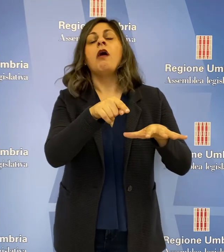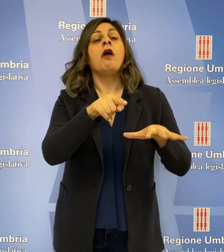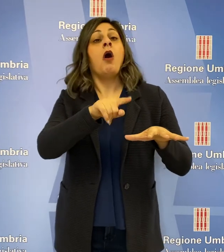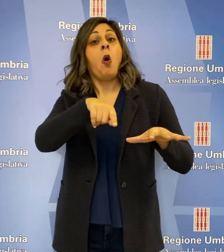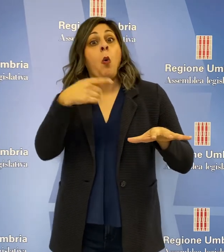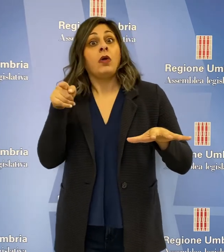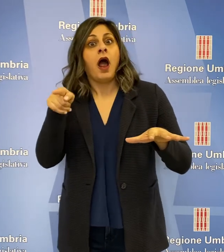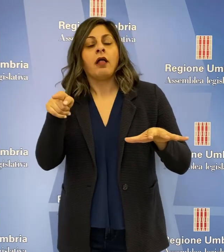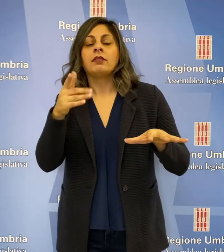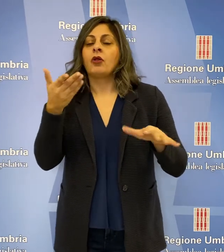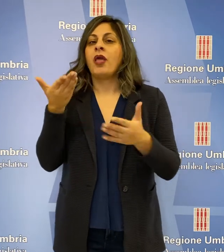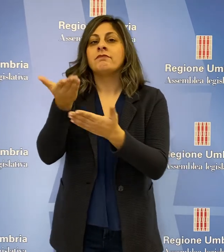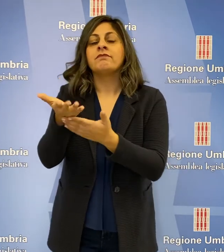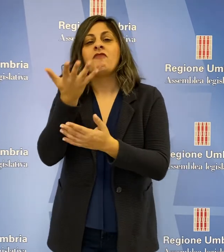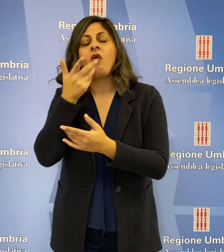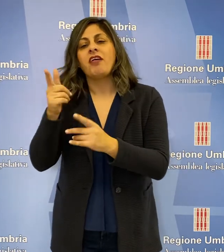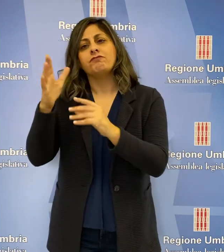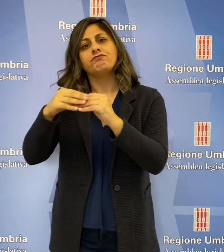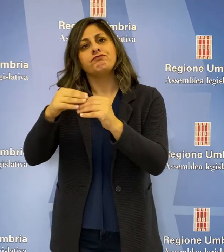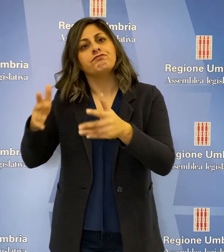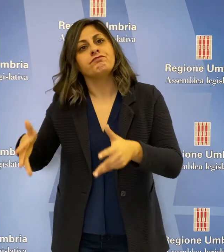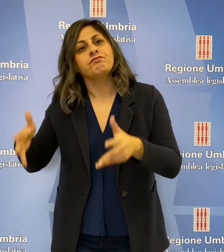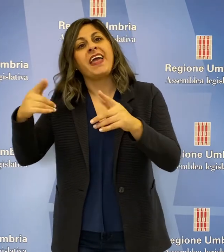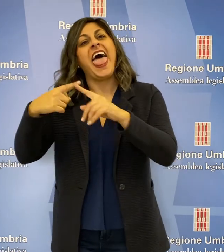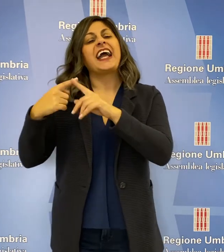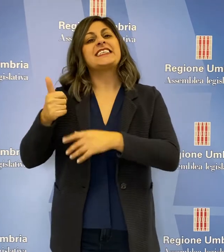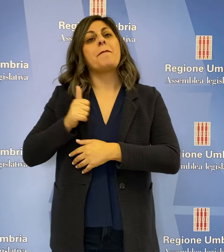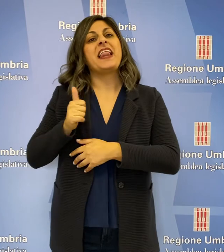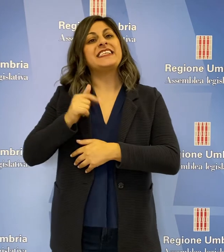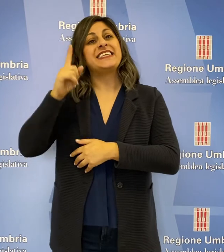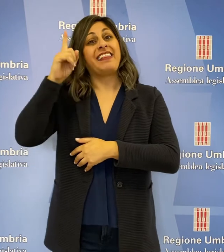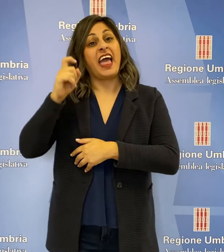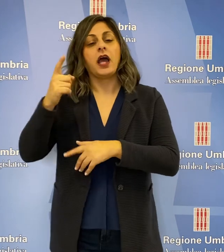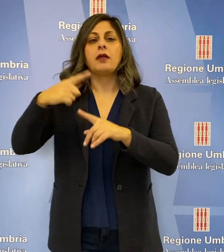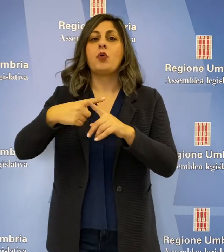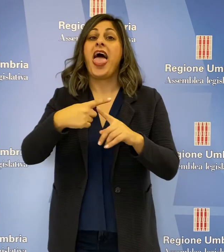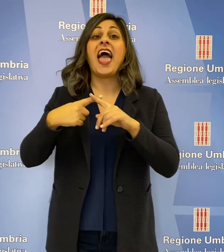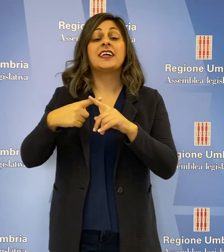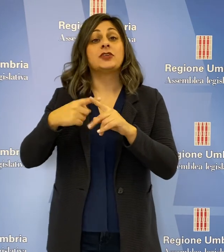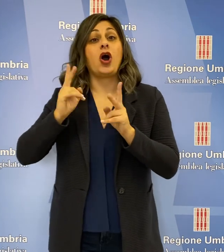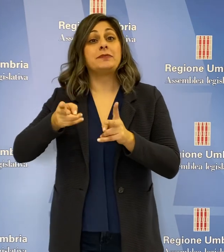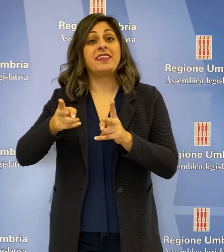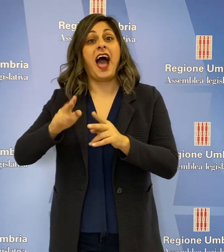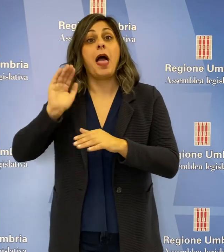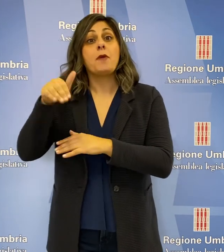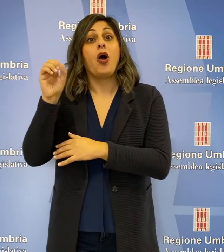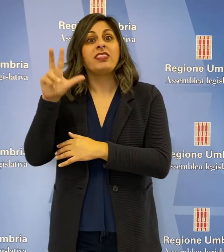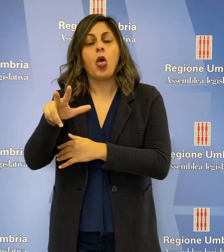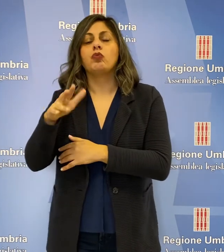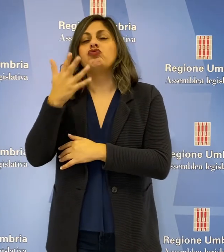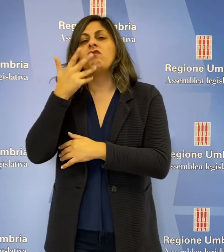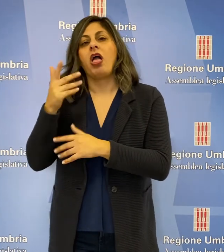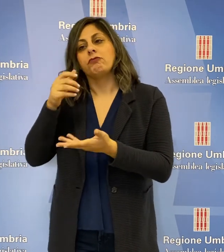L'altro auspicava fondi per l'adeguamento dell'ex milizia di Terni e dell'ex ospedale di Monteluce,